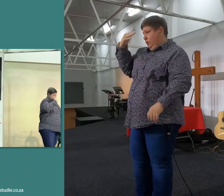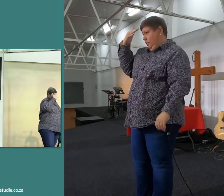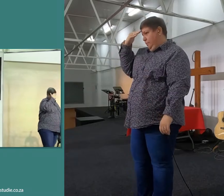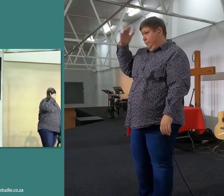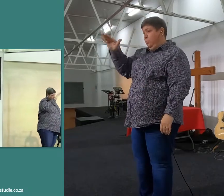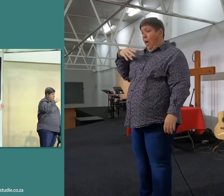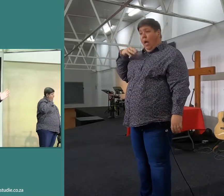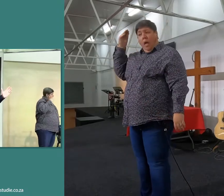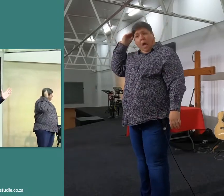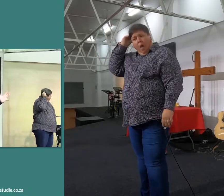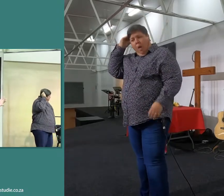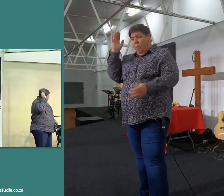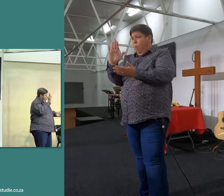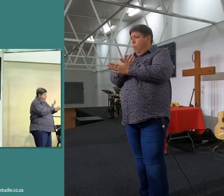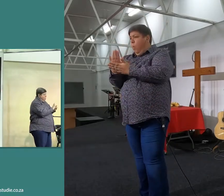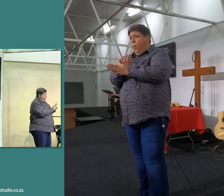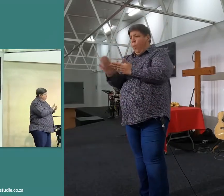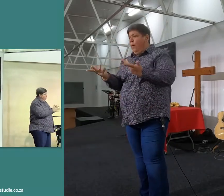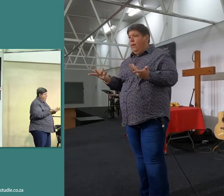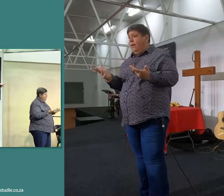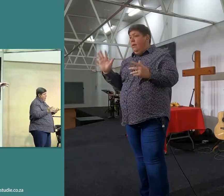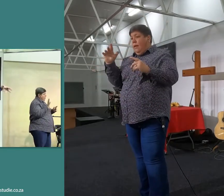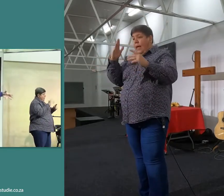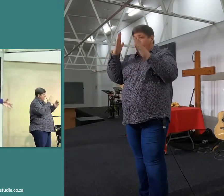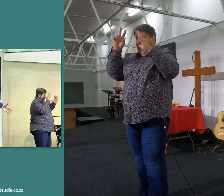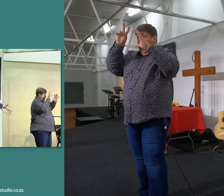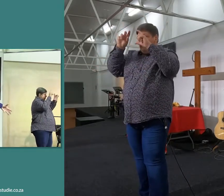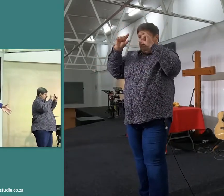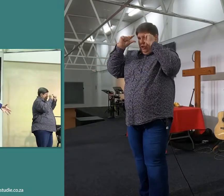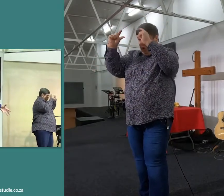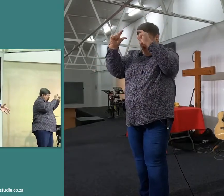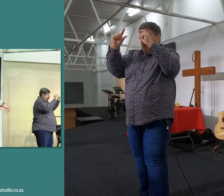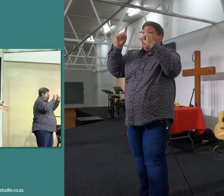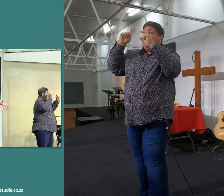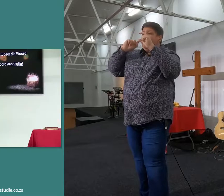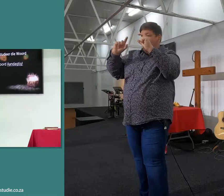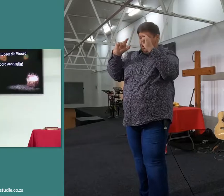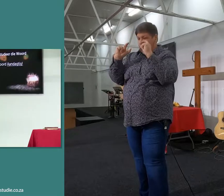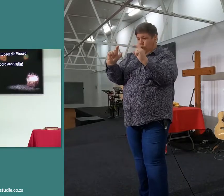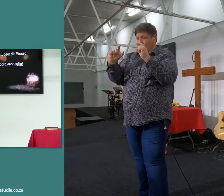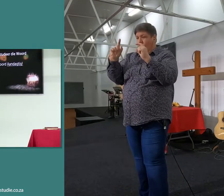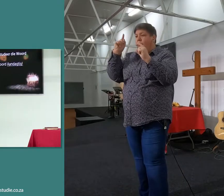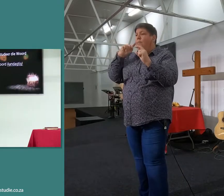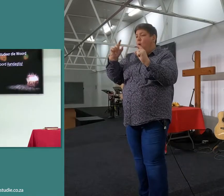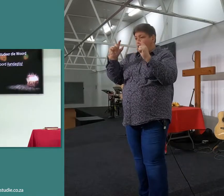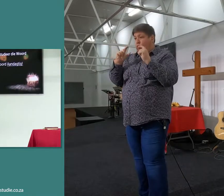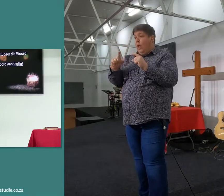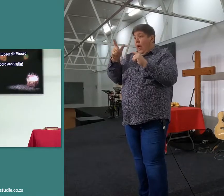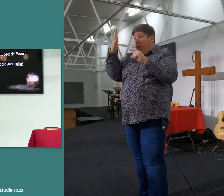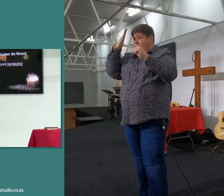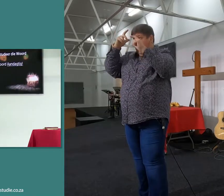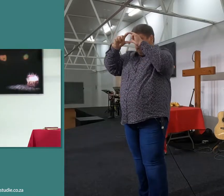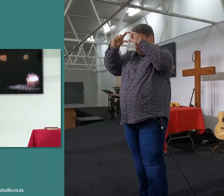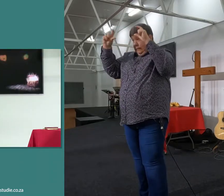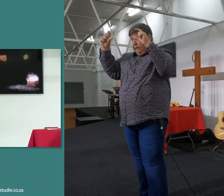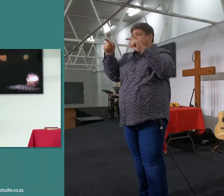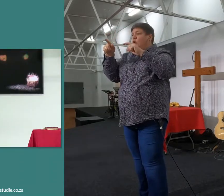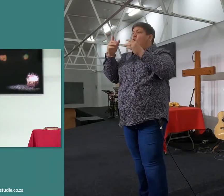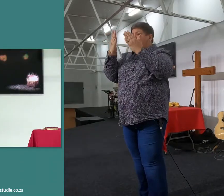nie, lees korter stikke, meer aandachtig, en, en, en, en ek wil nou daarbij kom ons gaan, ek wil nie my, my boodskap vooruit haken,